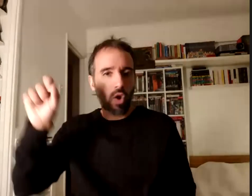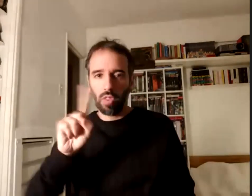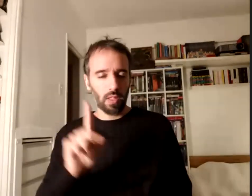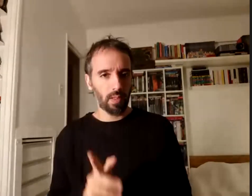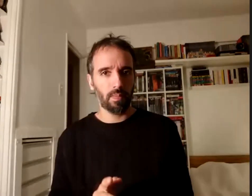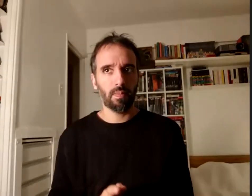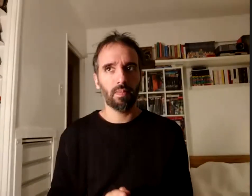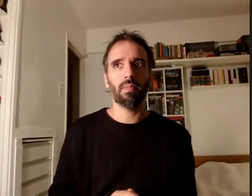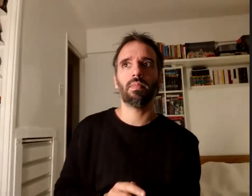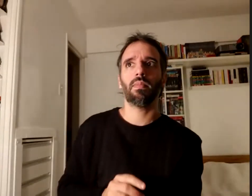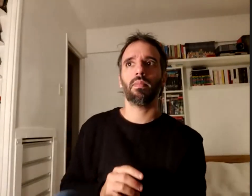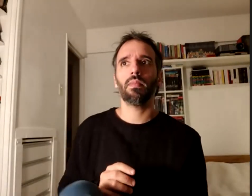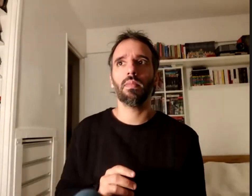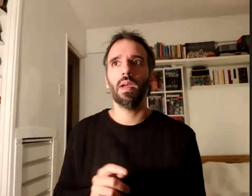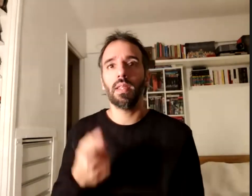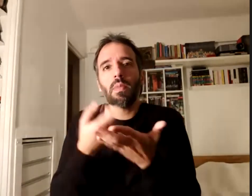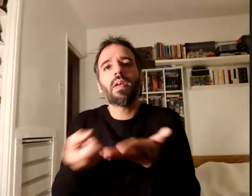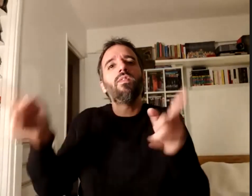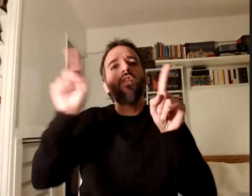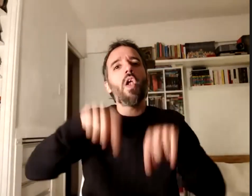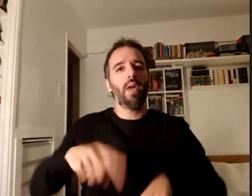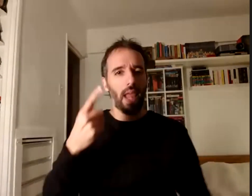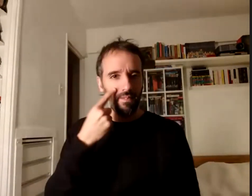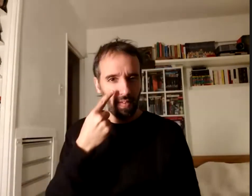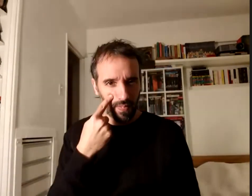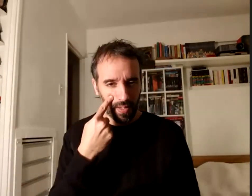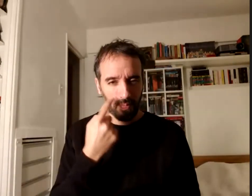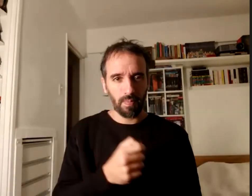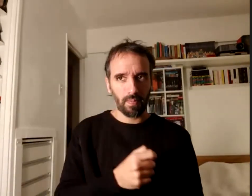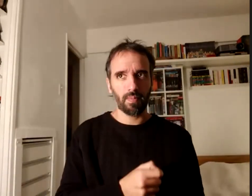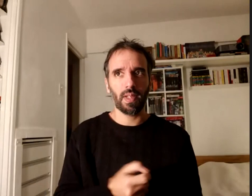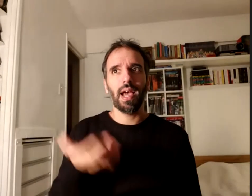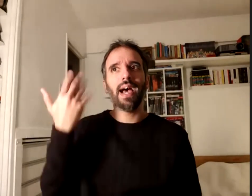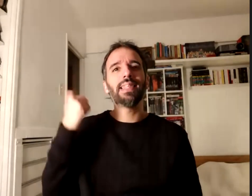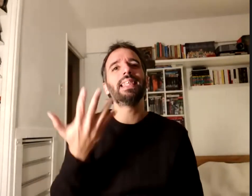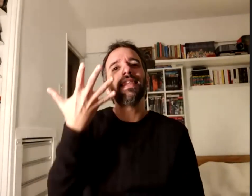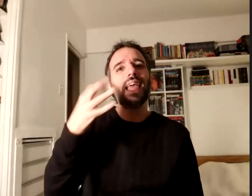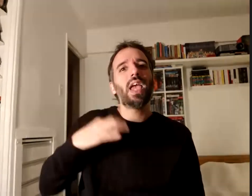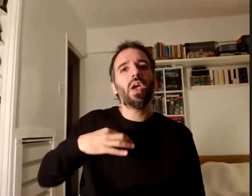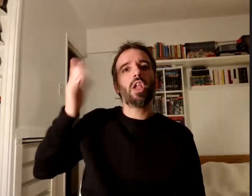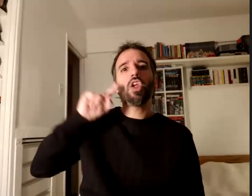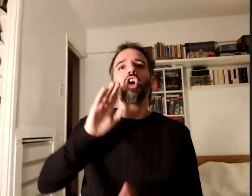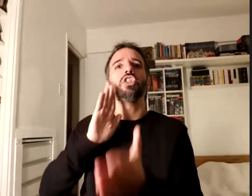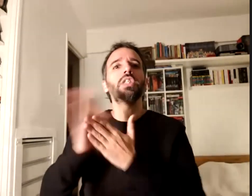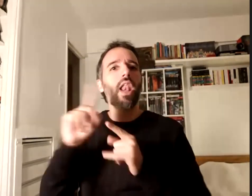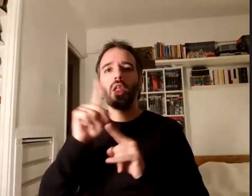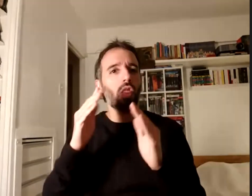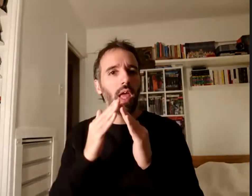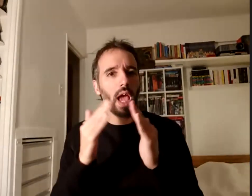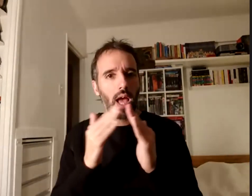volver a vivir hace cinco años que no salgo de casa salí hoy para